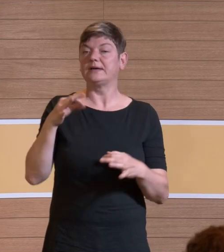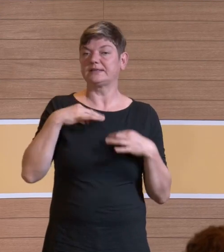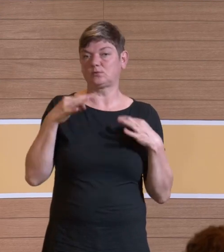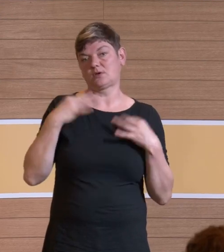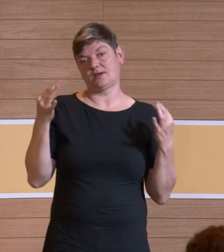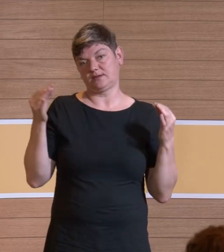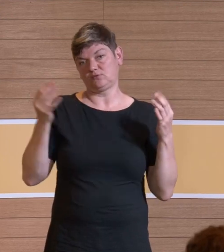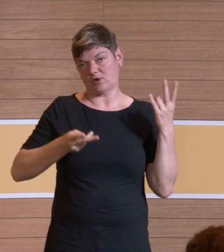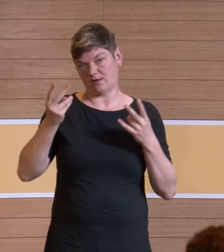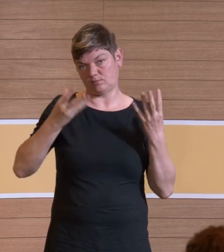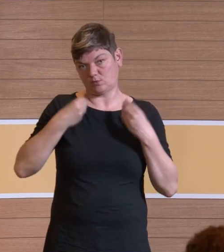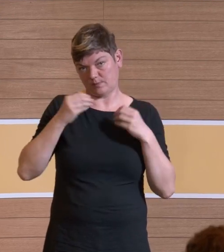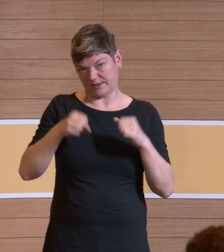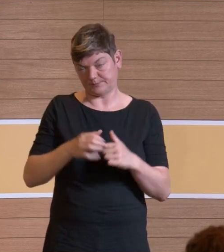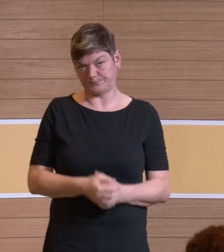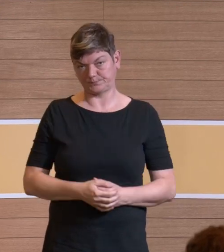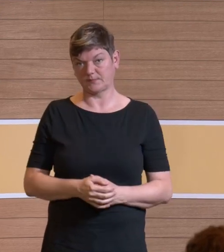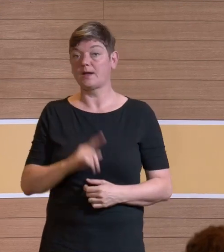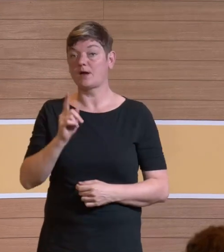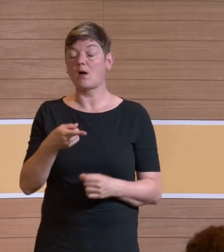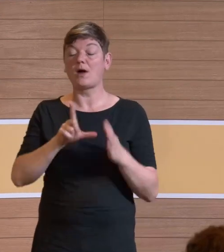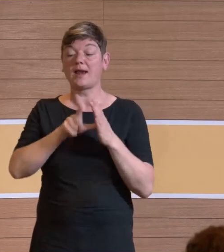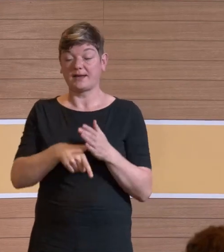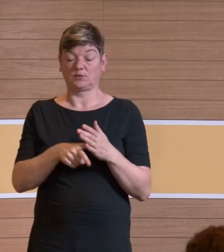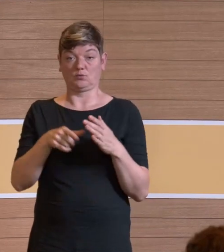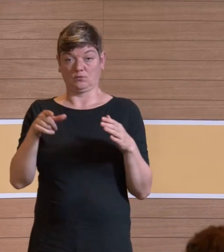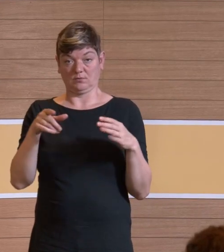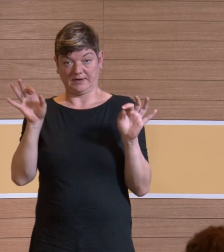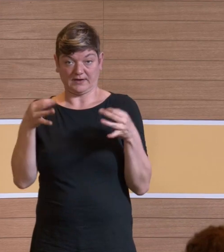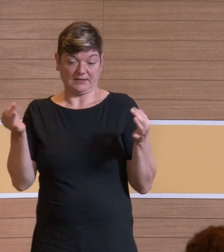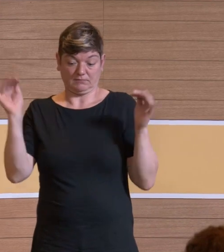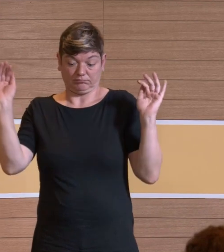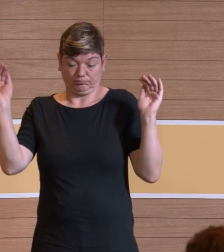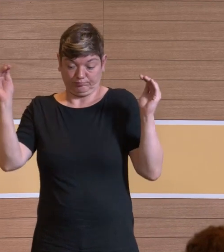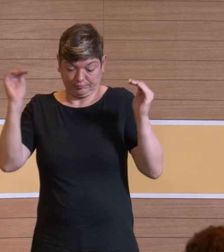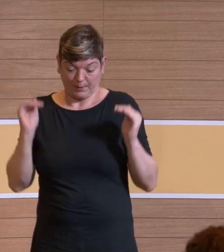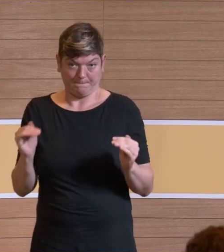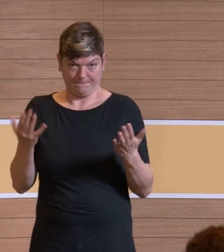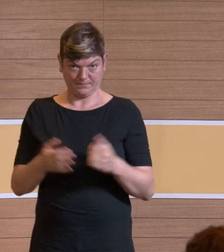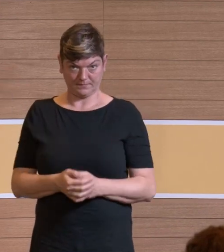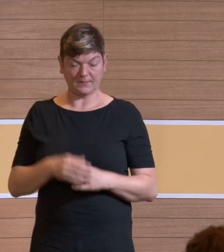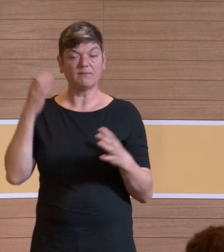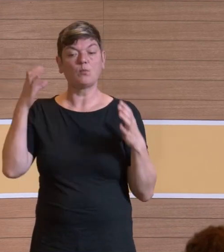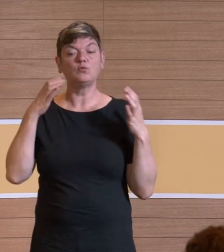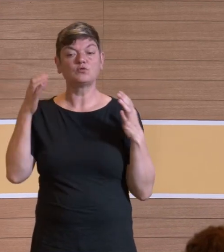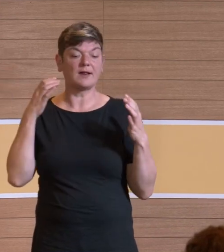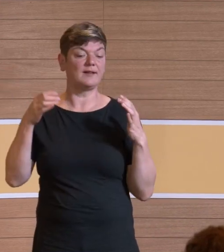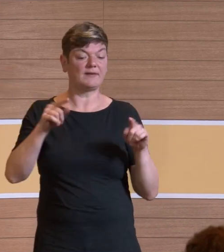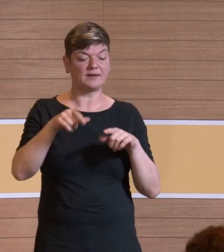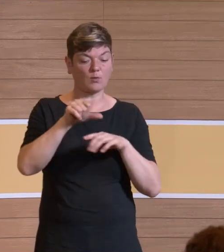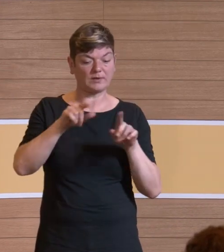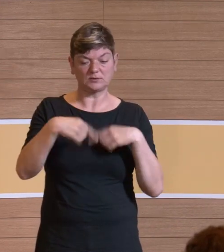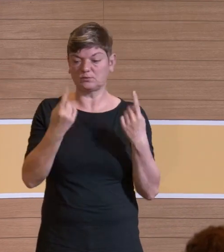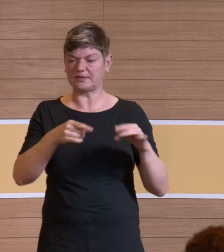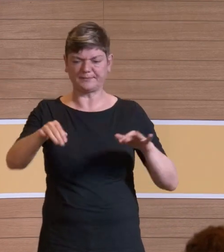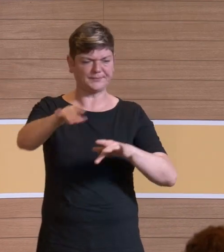Gesundheit auf Dauer. Aber die mindern auch die Qualität der Leistung, weil der Schall natürlich auch auf die im OP-Raum Tätigen wirkt und dann unter